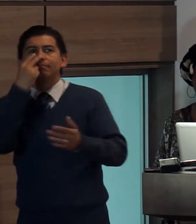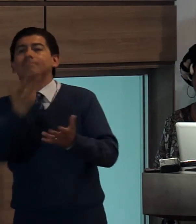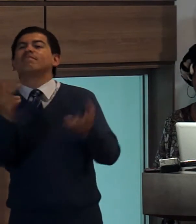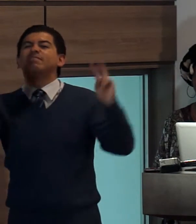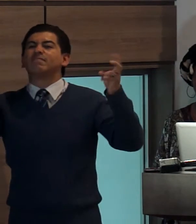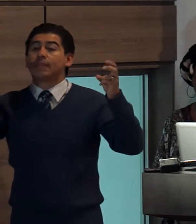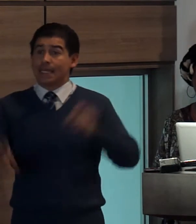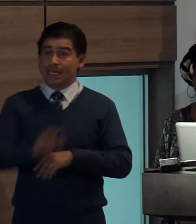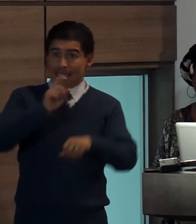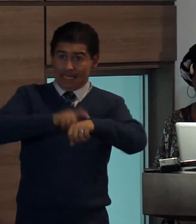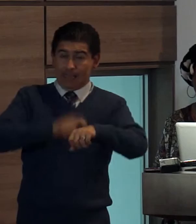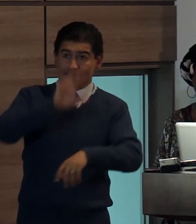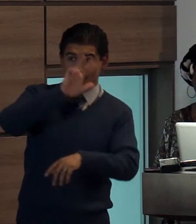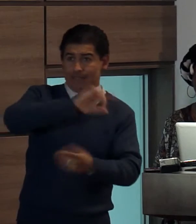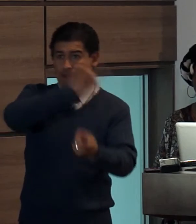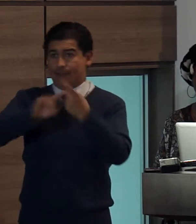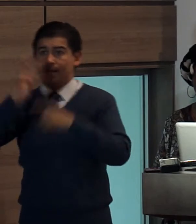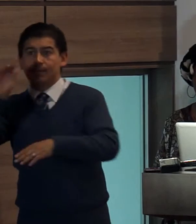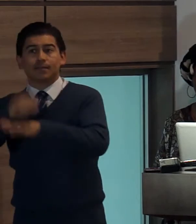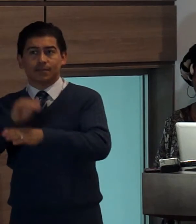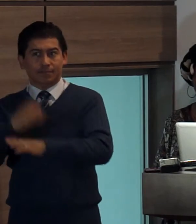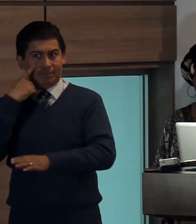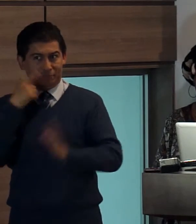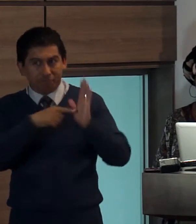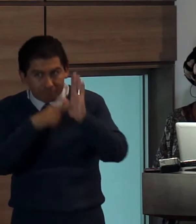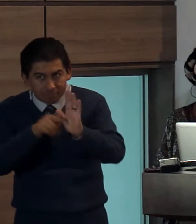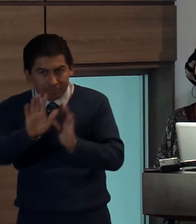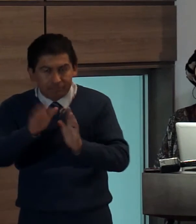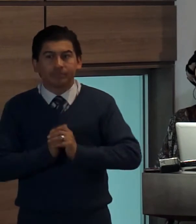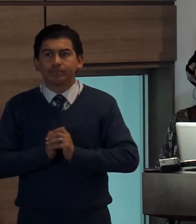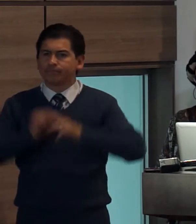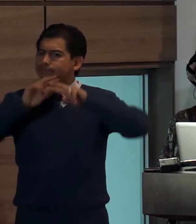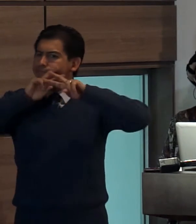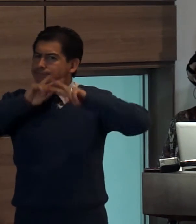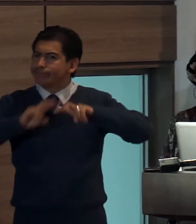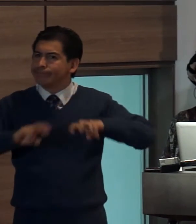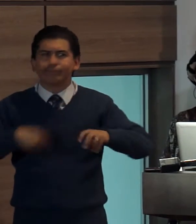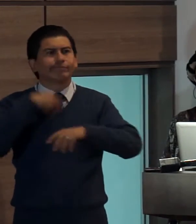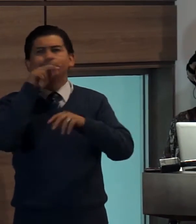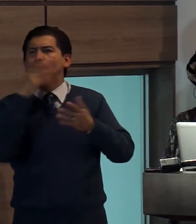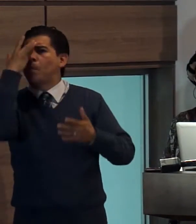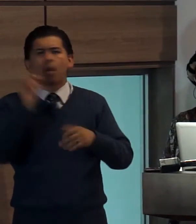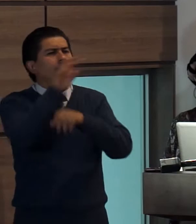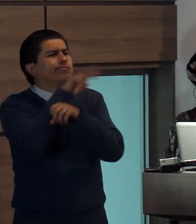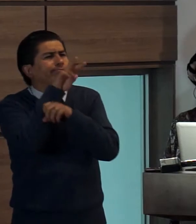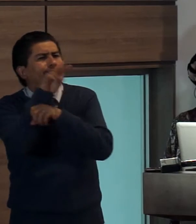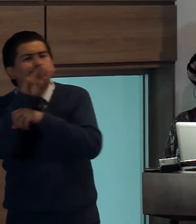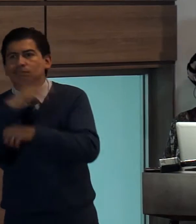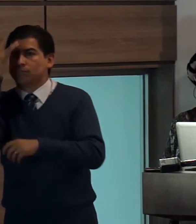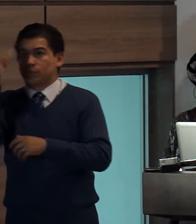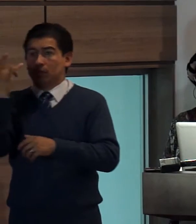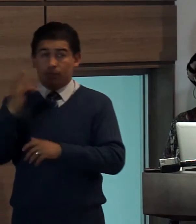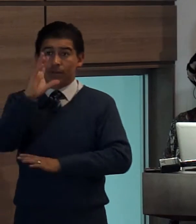tarde de lunes a viernes este monitoreo tiene por objeto proponer por un lado política